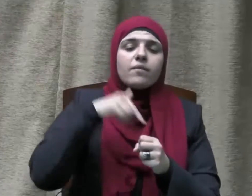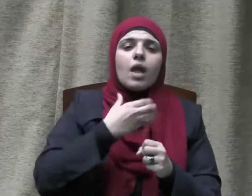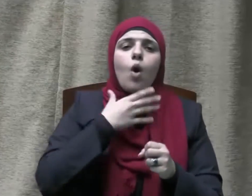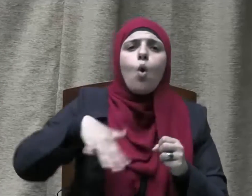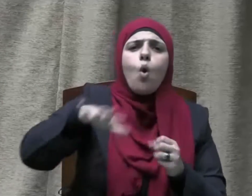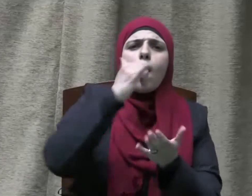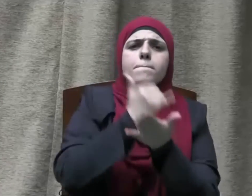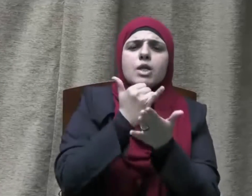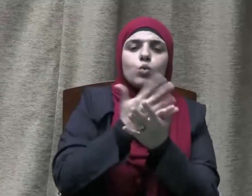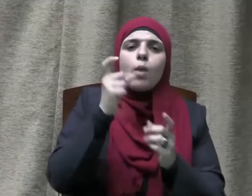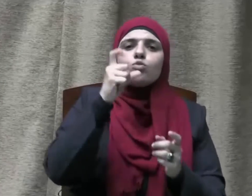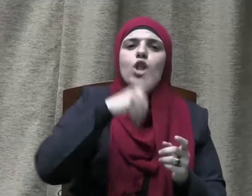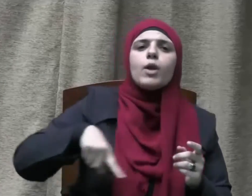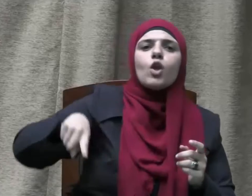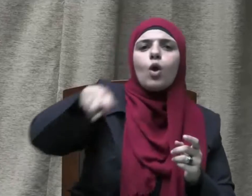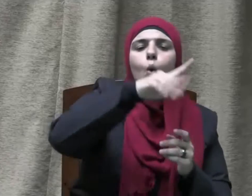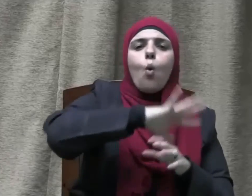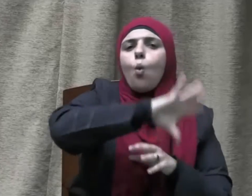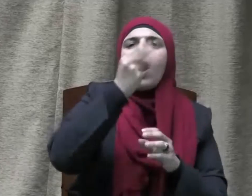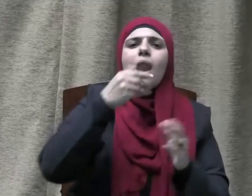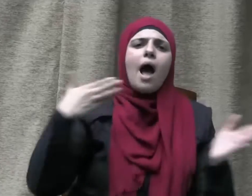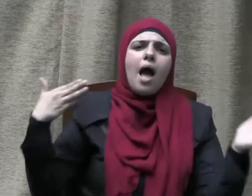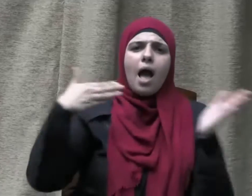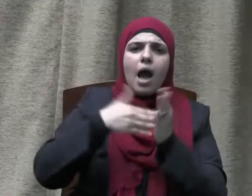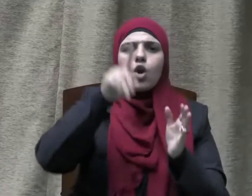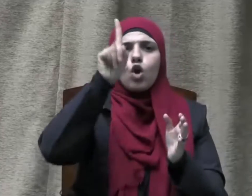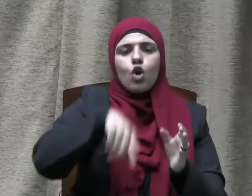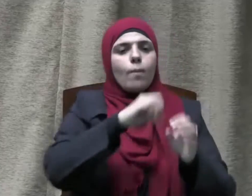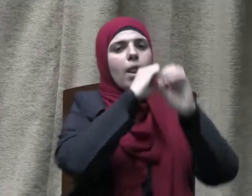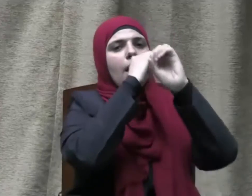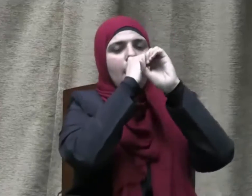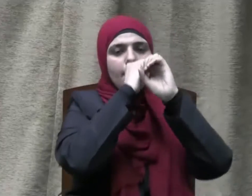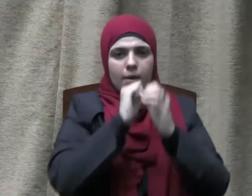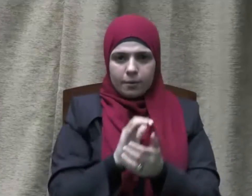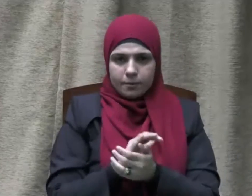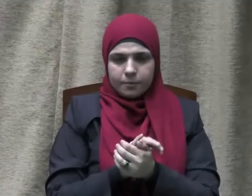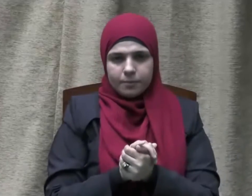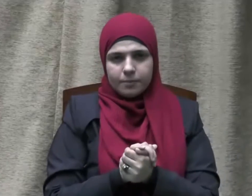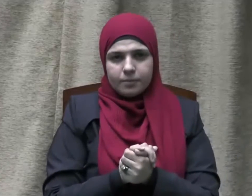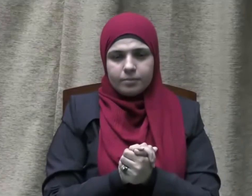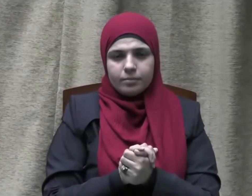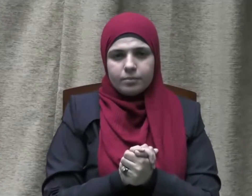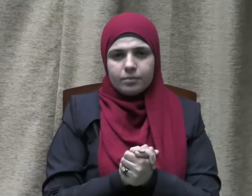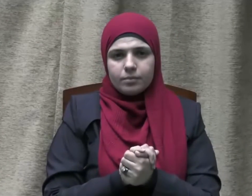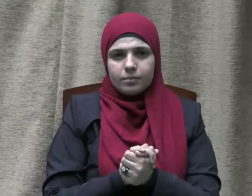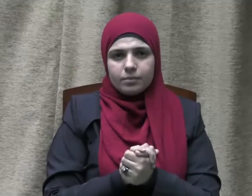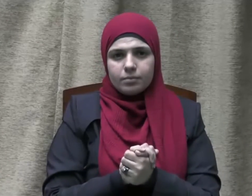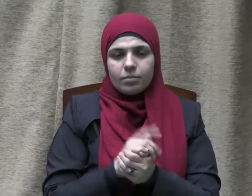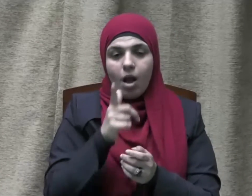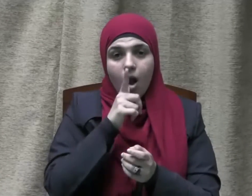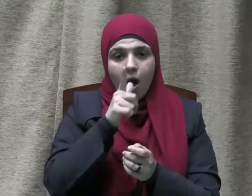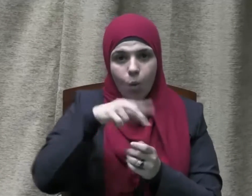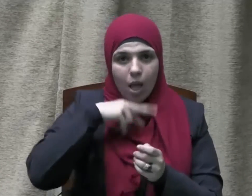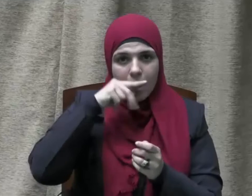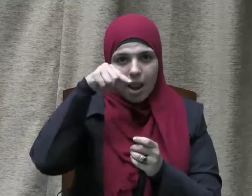المسلمين جميعا إلى أن يرث الله الأرض ومن عليها أقول قولي هذا